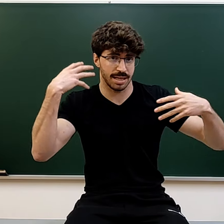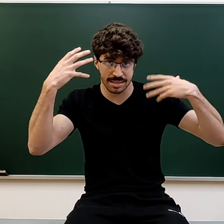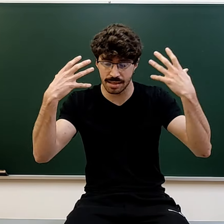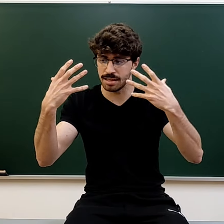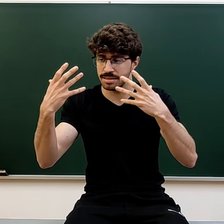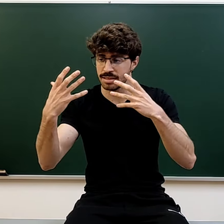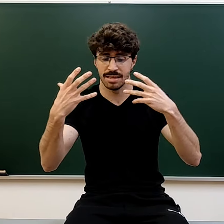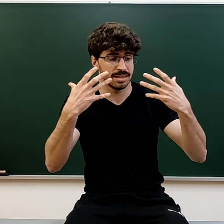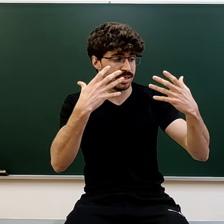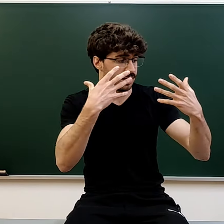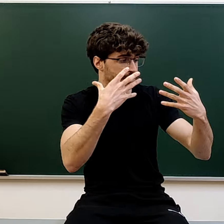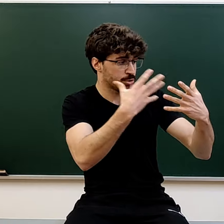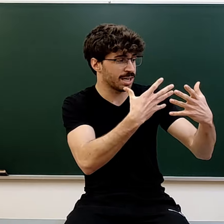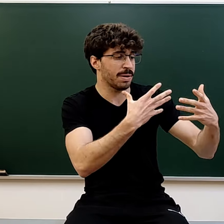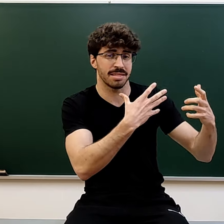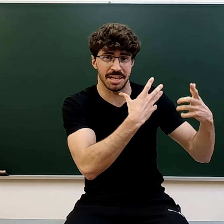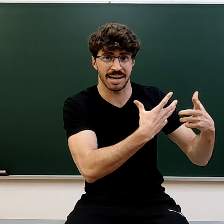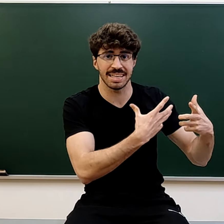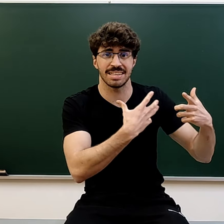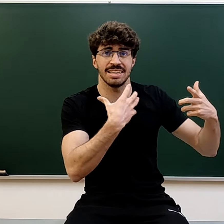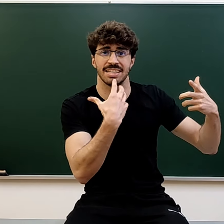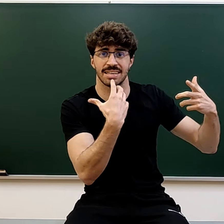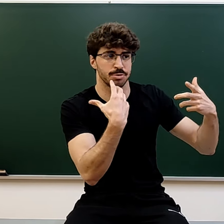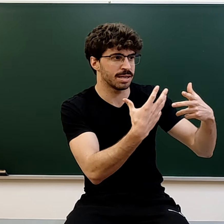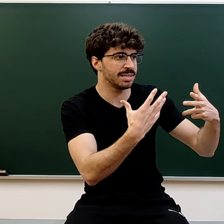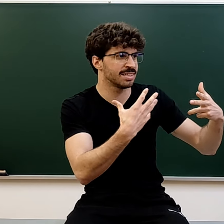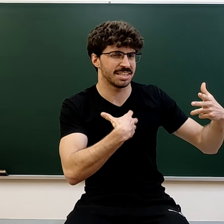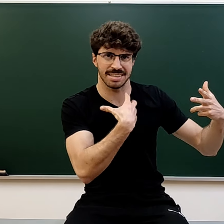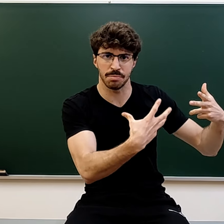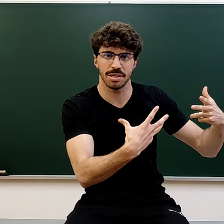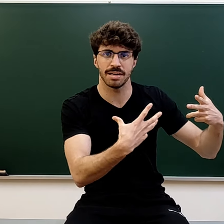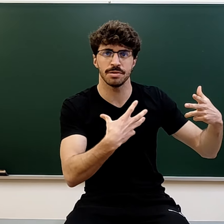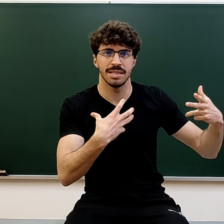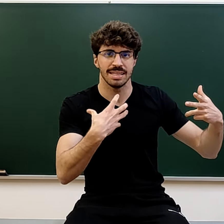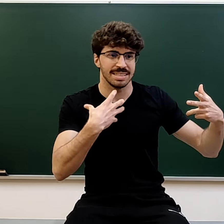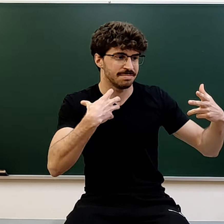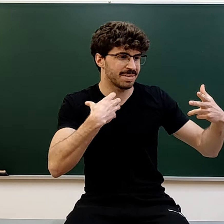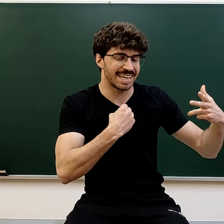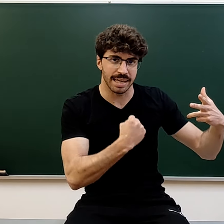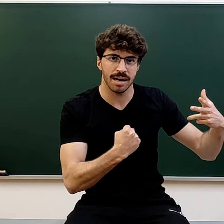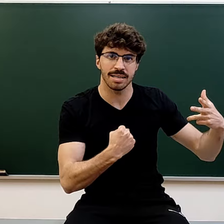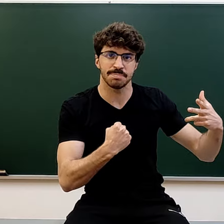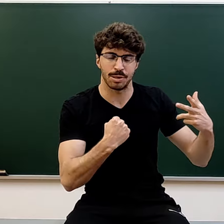esas ideas de que soy capaz de llegar al excelente, de que soy capaz de estar motivado, creerlas, pero